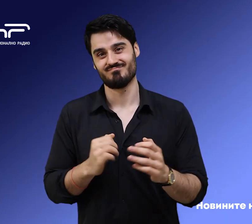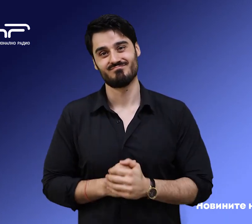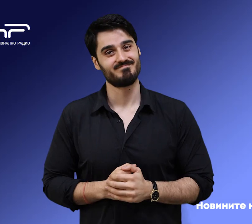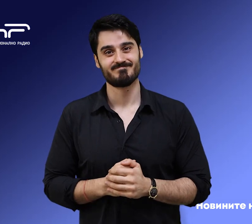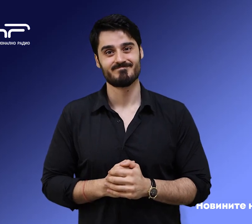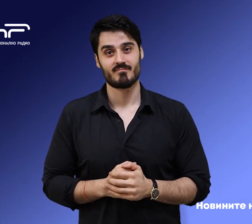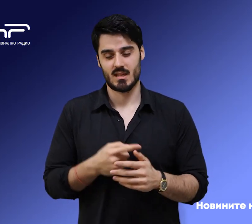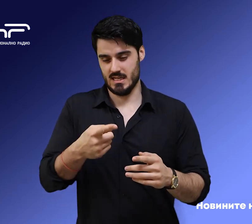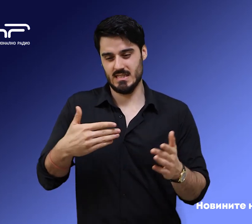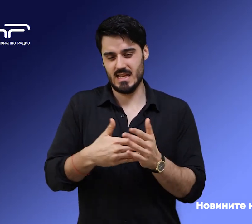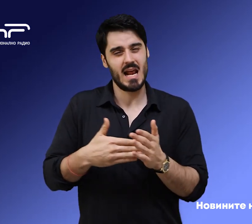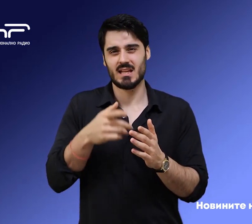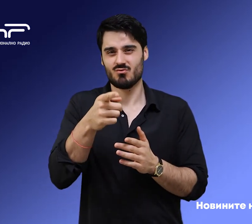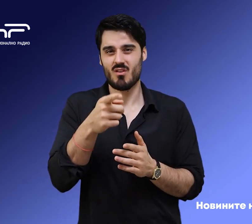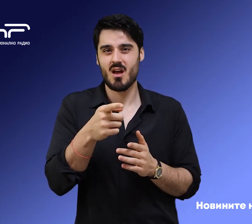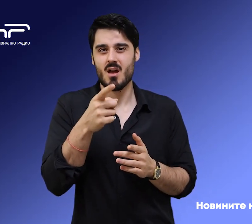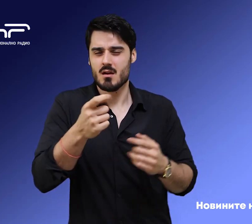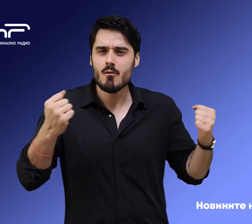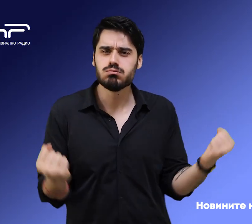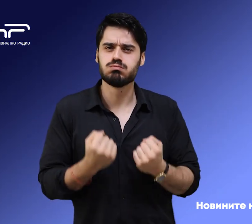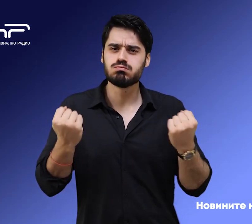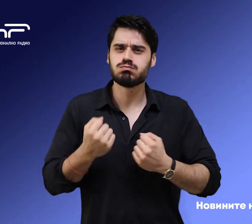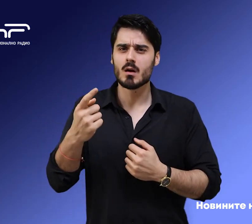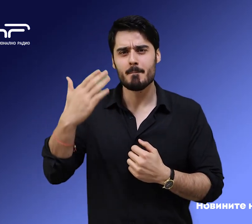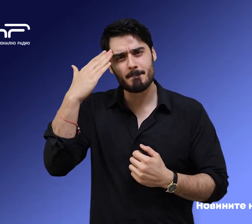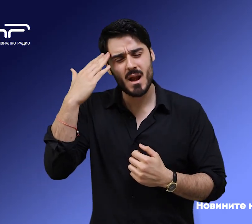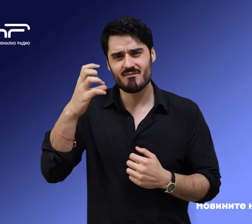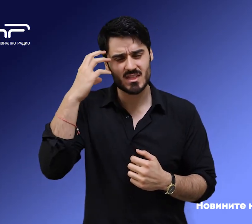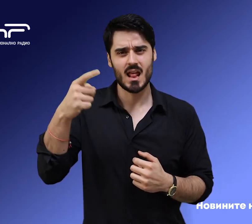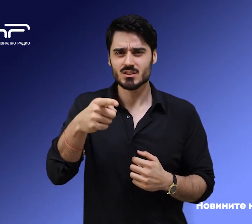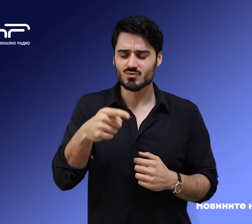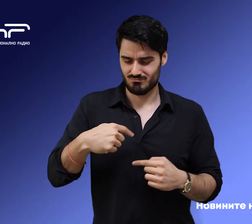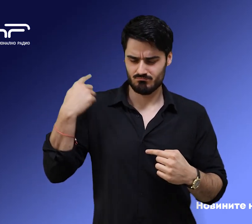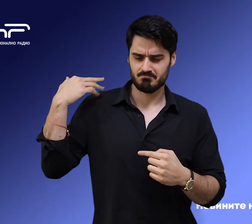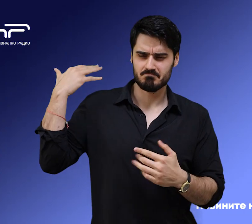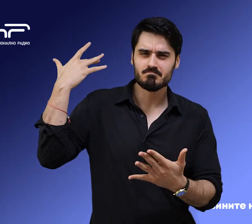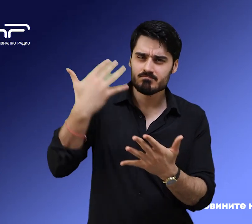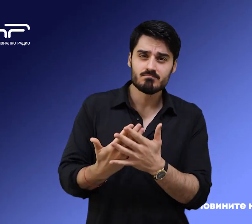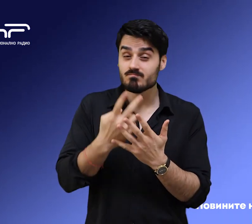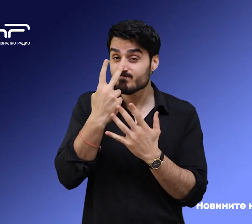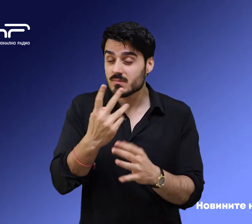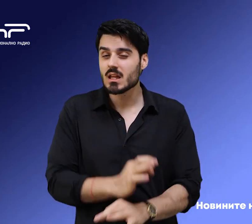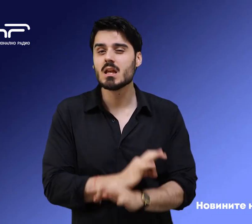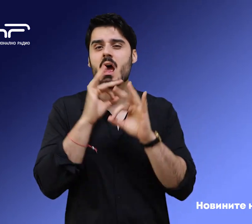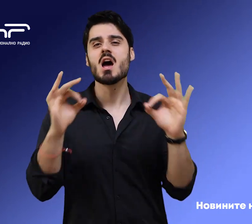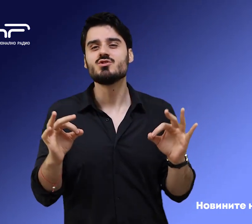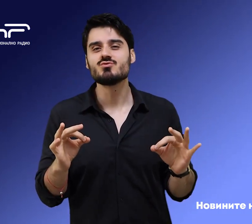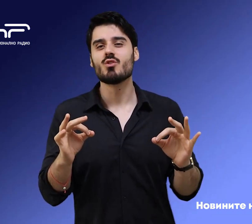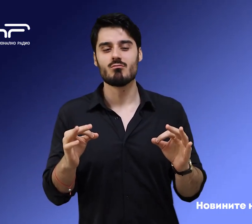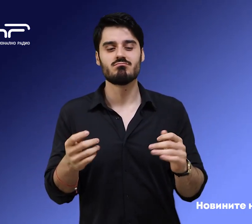В резултат на усилията на правителството от последните седмици излизат на светко някои нелоялни търговски